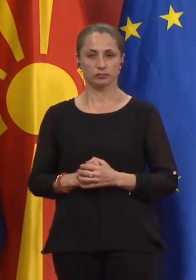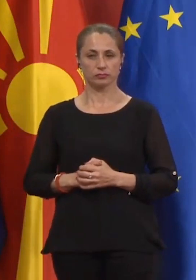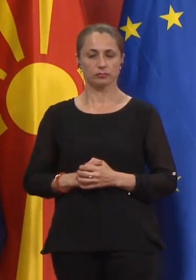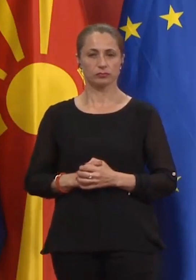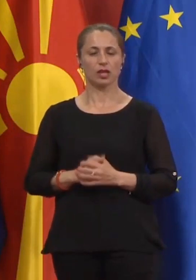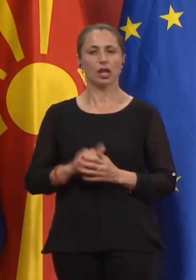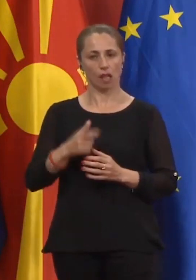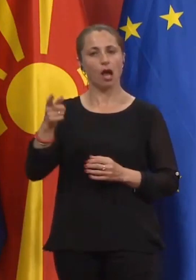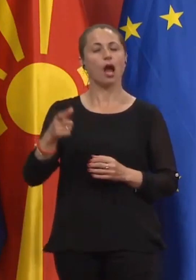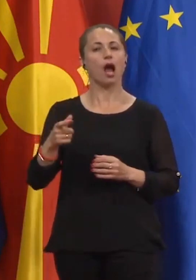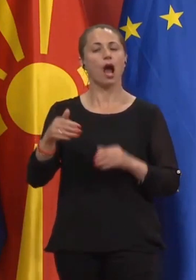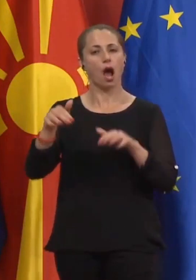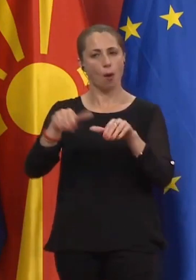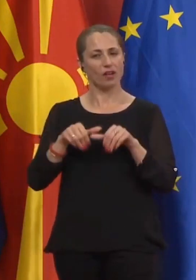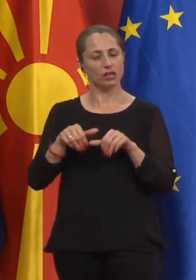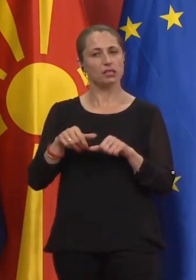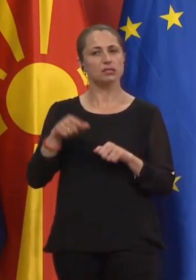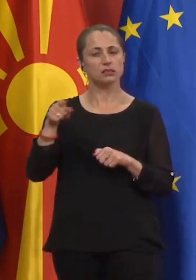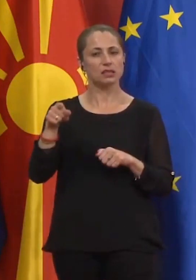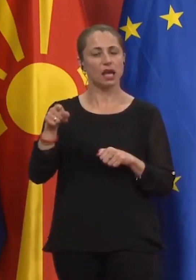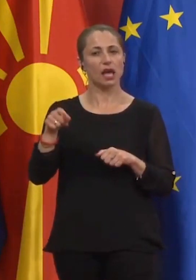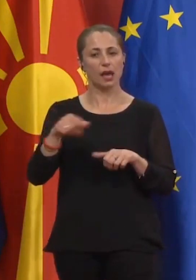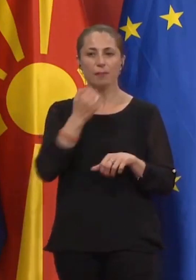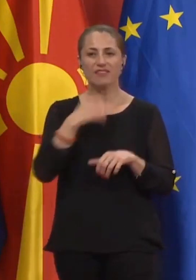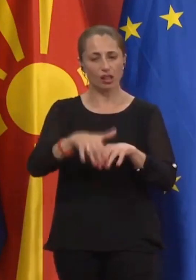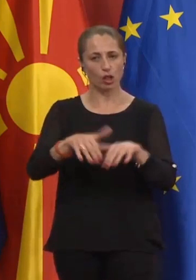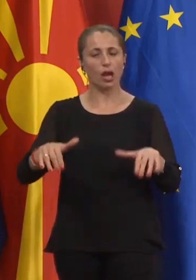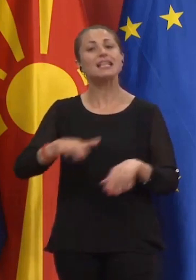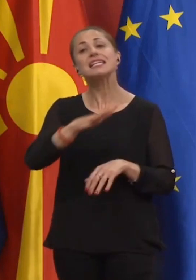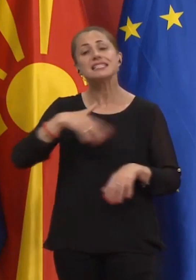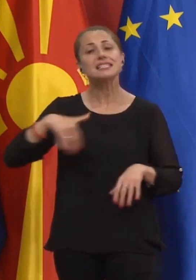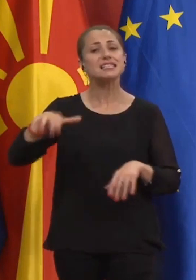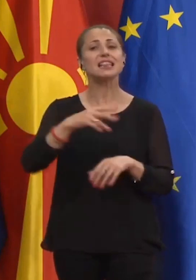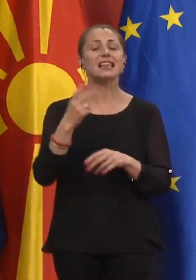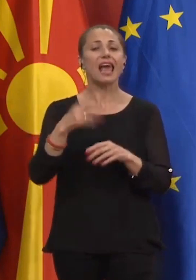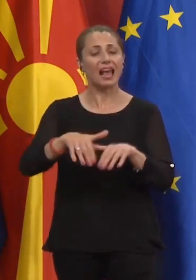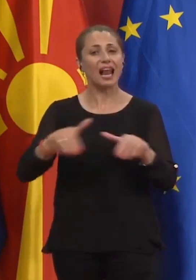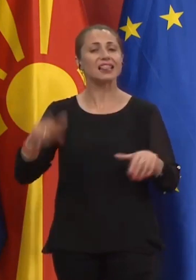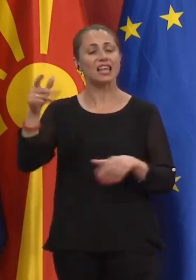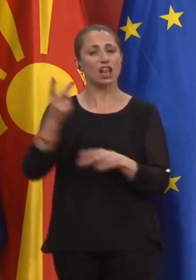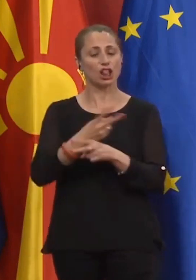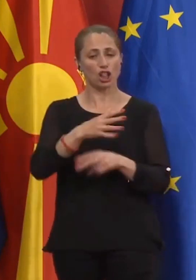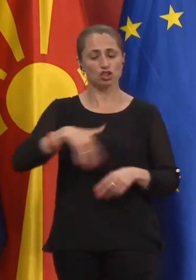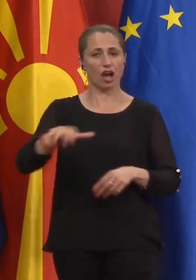Да, опатени се приватните градинки во сите градови во држава се земјање у предвид.